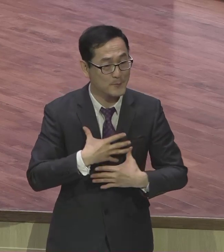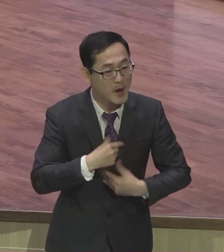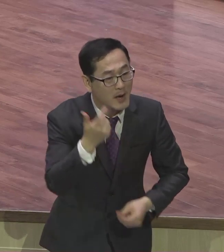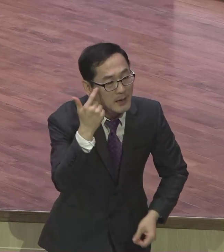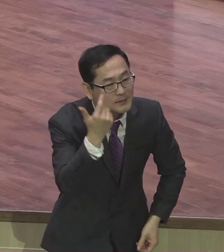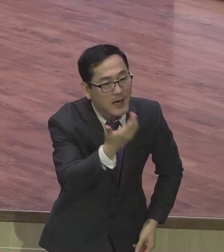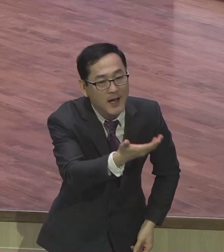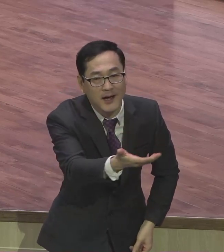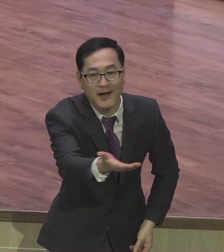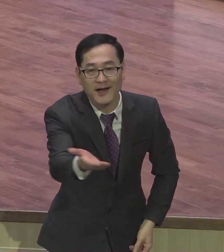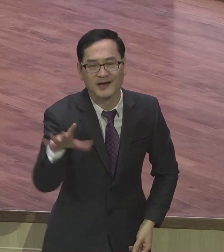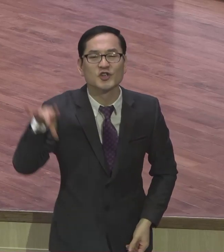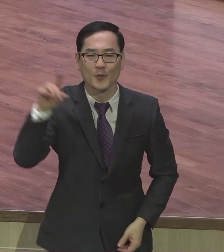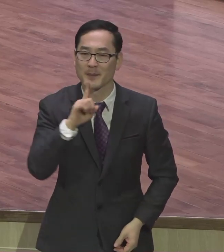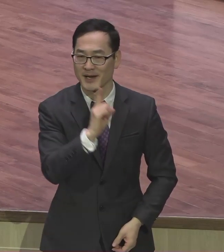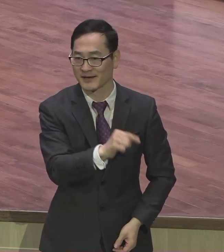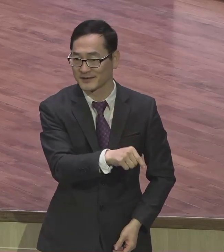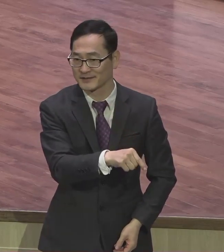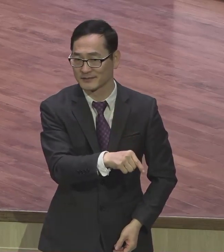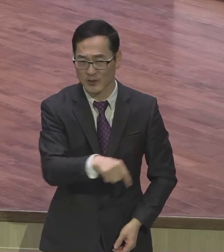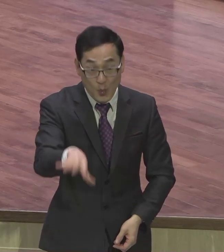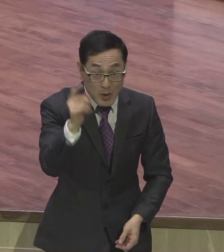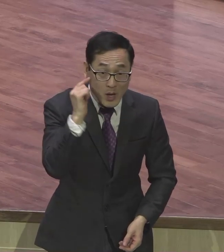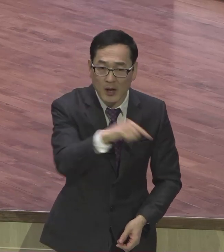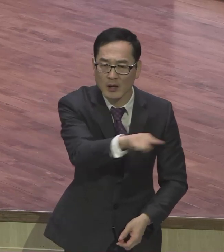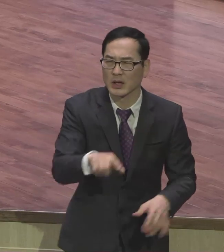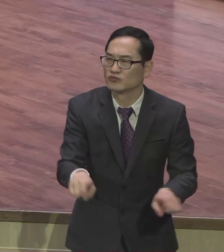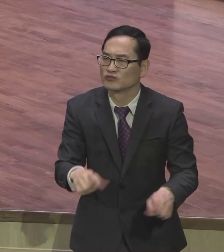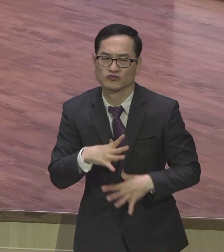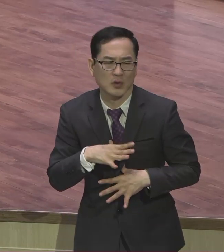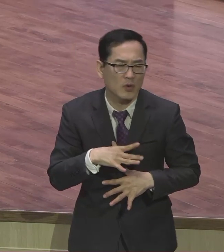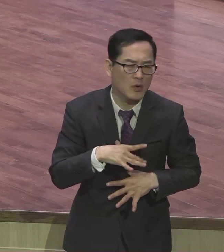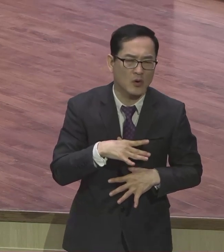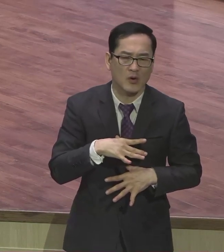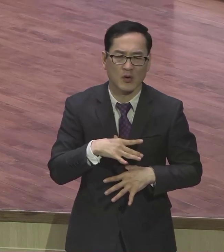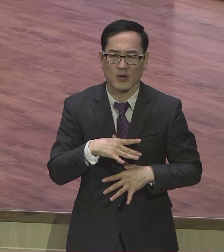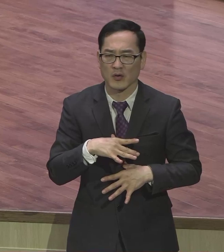두려워하니까 평안하뇨 평안히